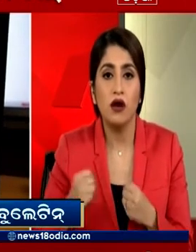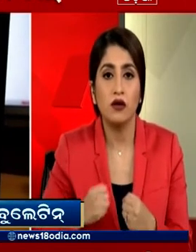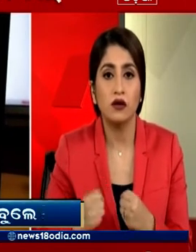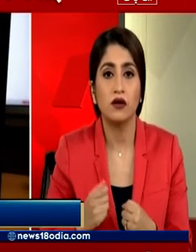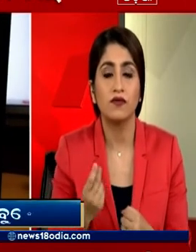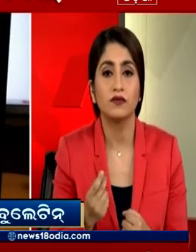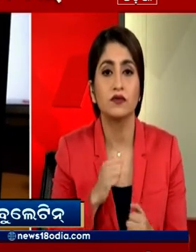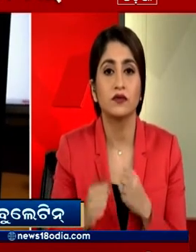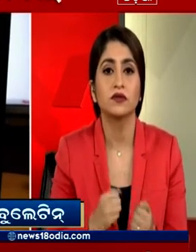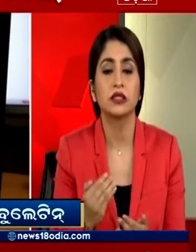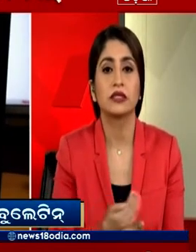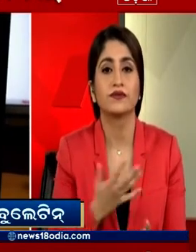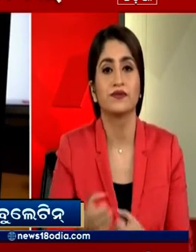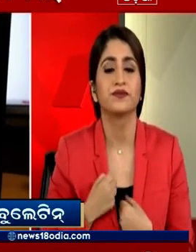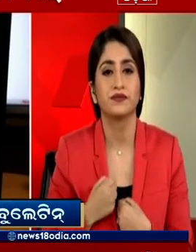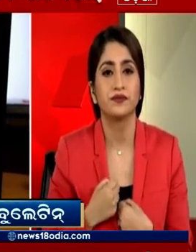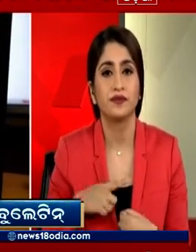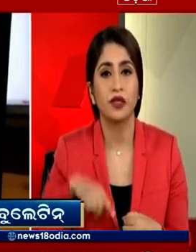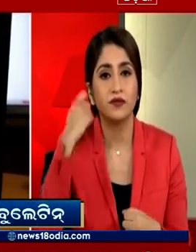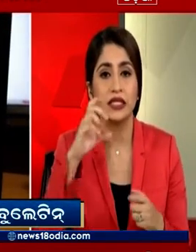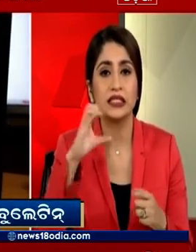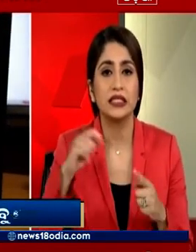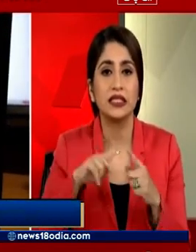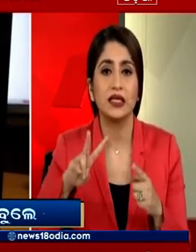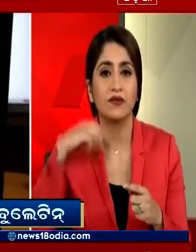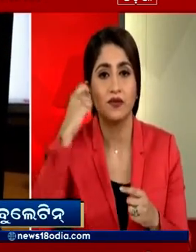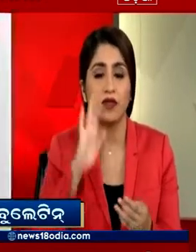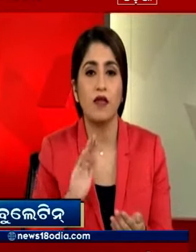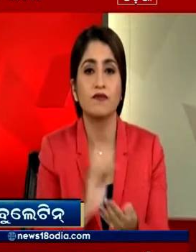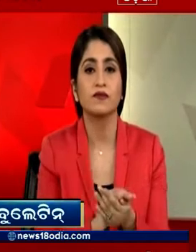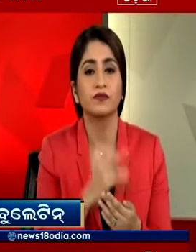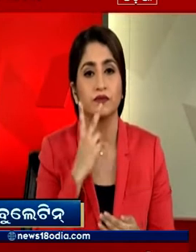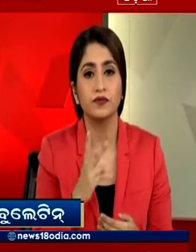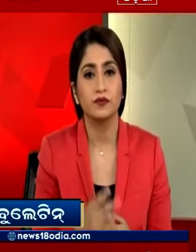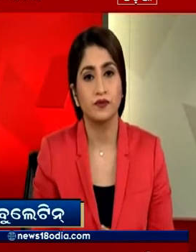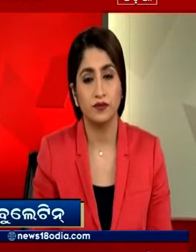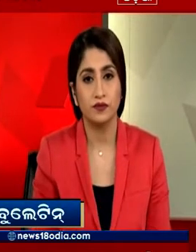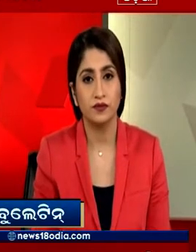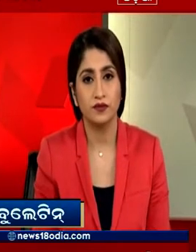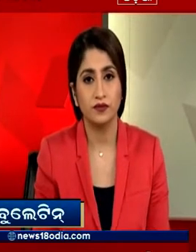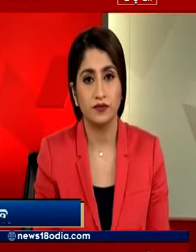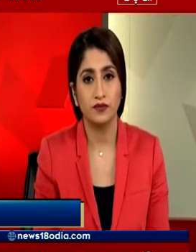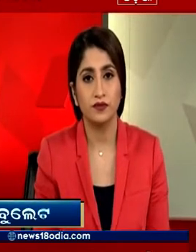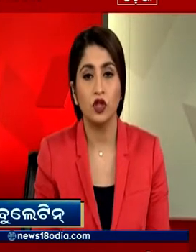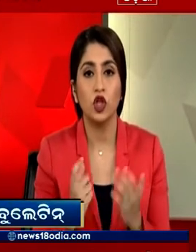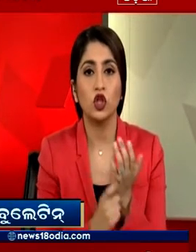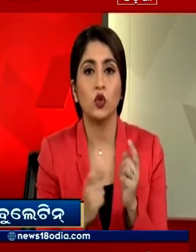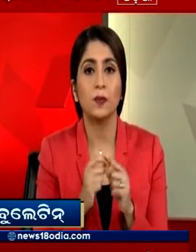कर उस आदमी को बचाया ये पूरी घटना एक CCTV कैमरे में रिकॉर्ड हो गई यूपी के संबल में दो